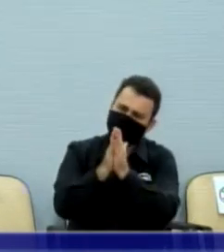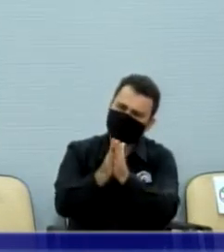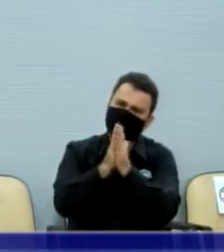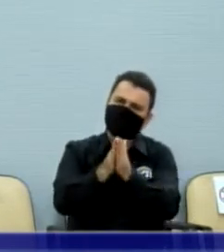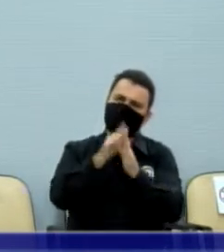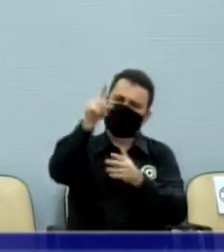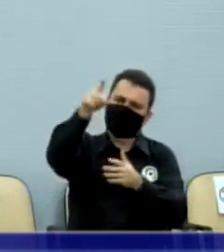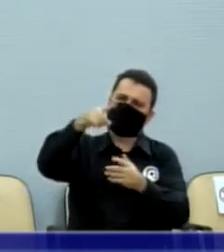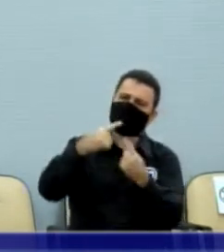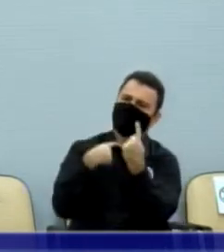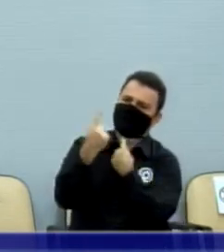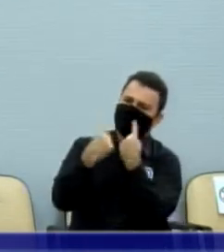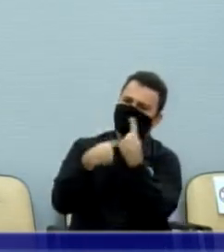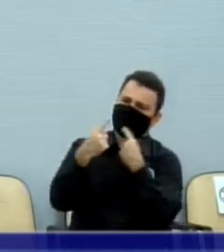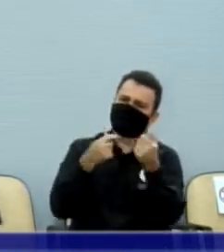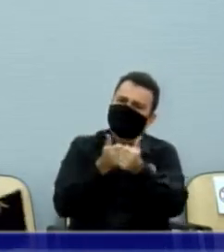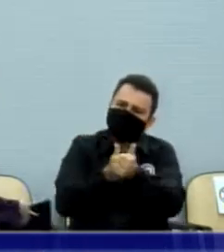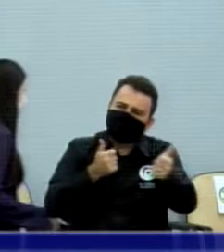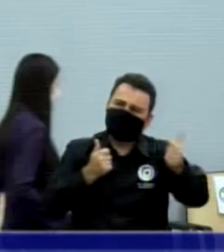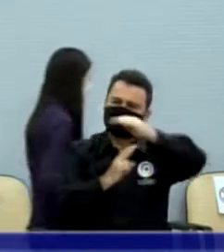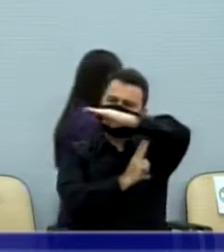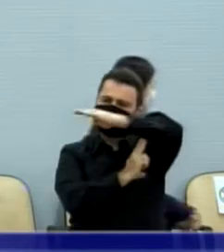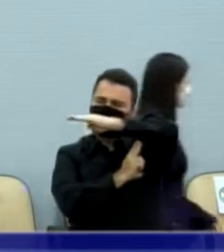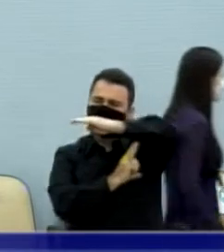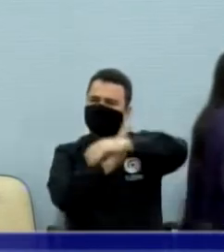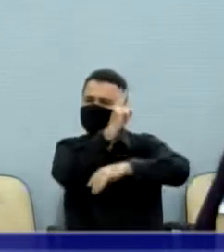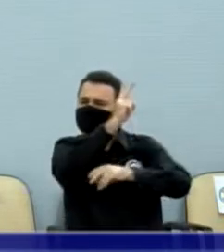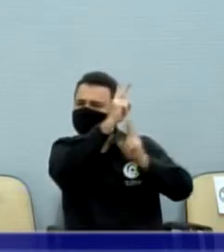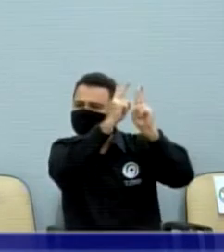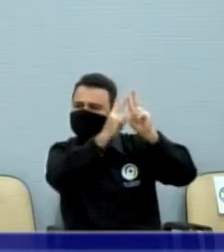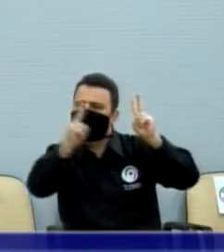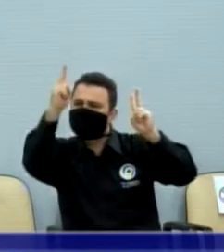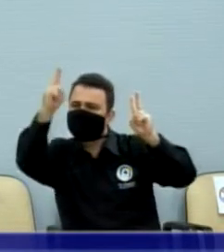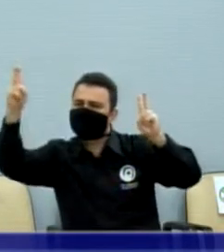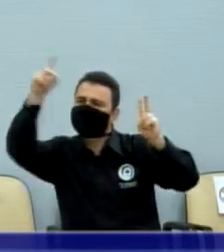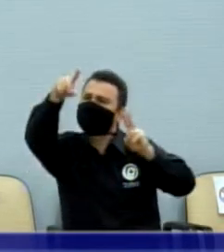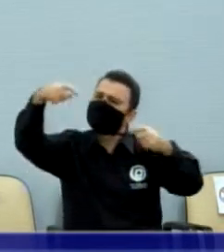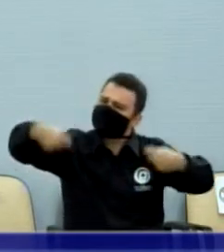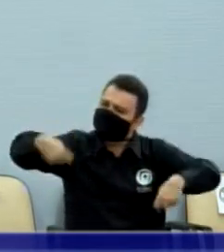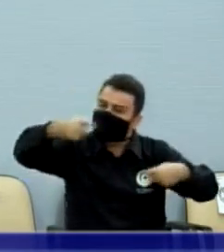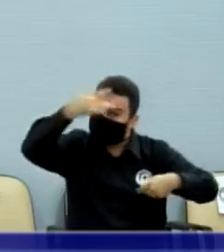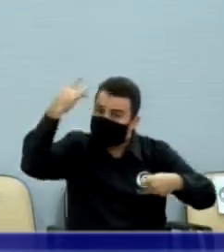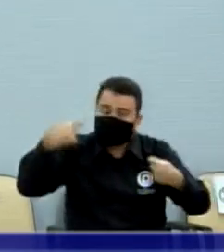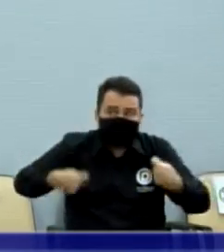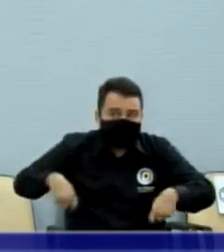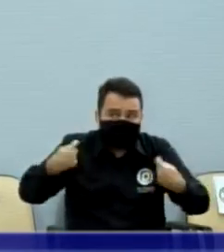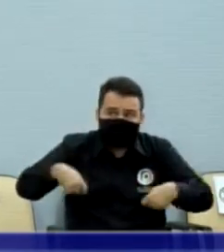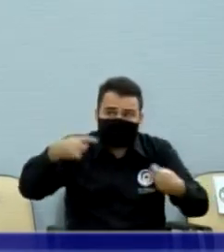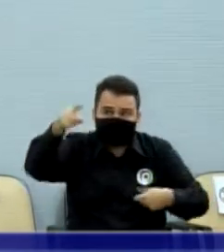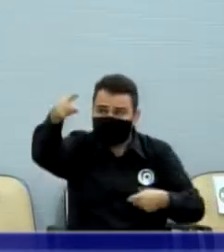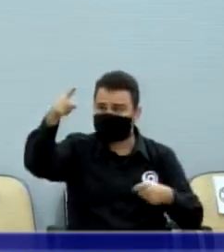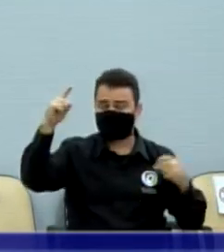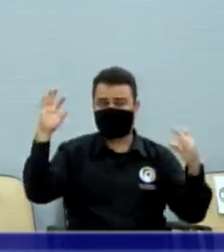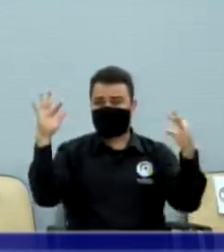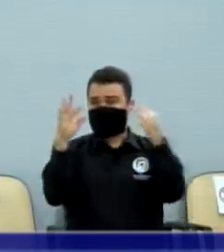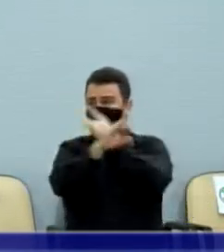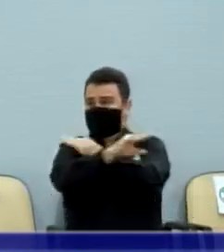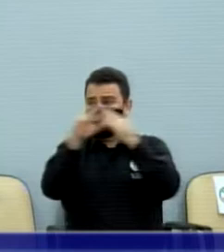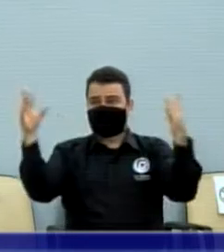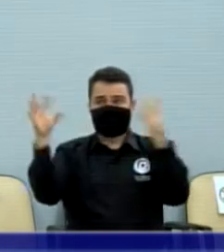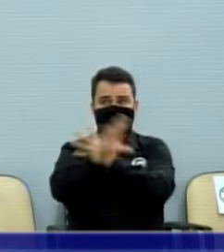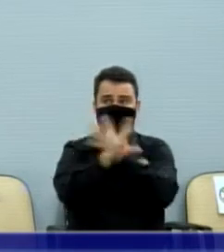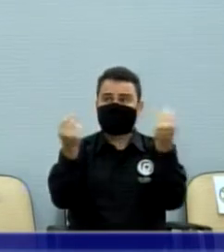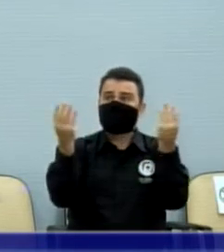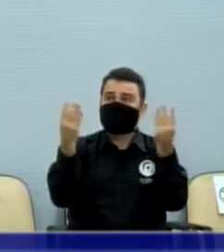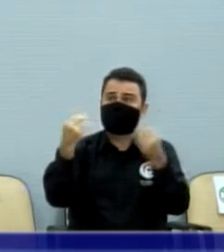que o sabe onde eu estou falando, e coloca aquele semáforo para funcionar, que a população está precisando urgentemente daquilo. Aquilo aí não vai ficar só um poste, só um pilar, não,